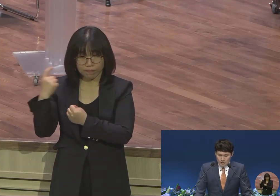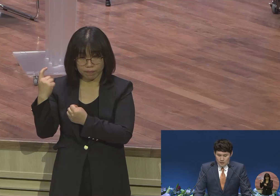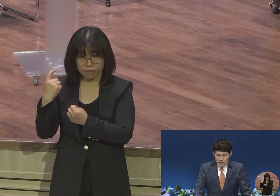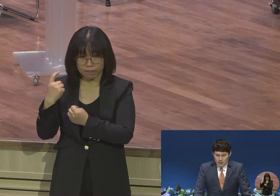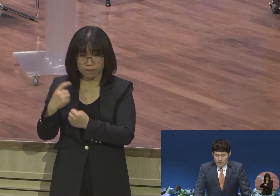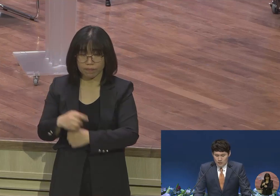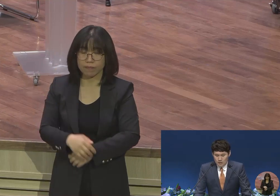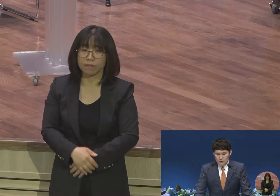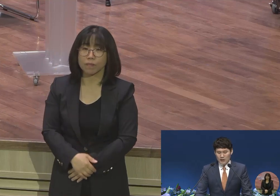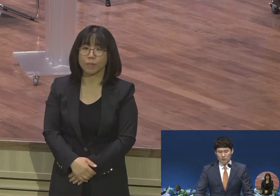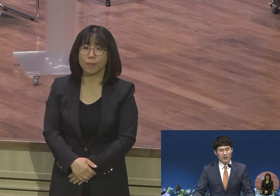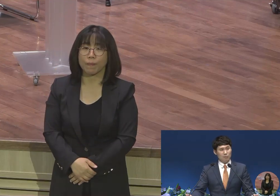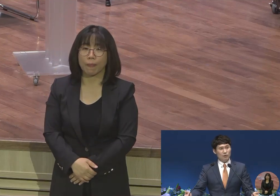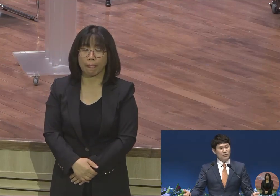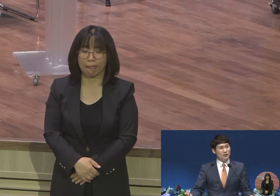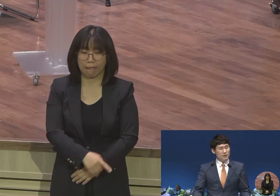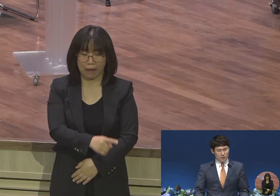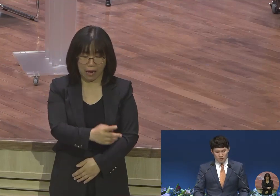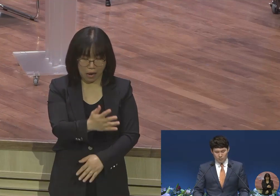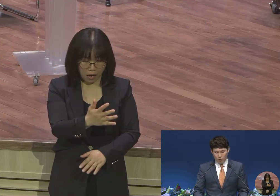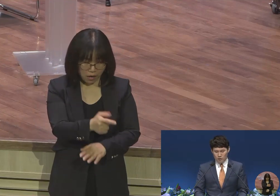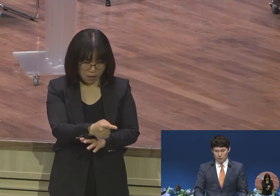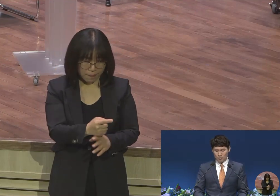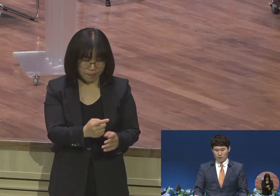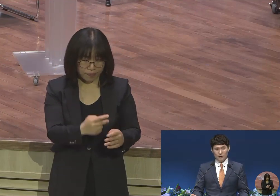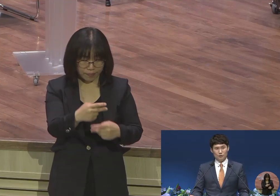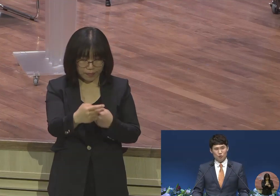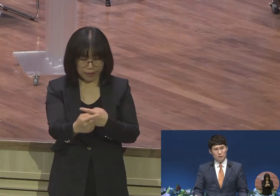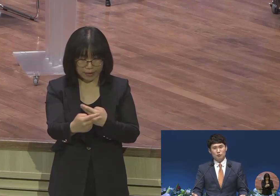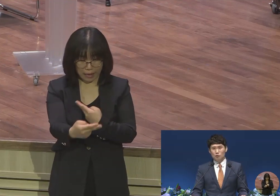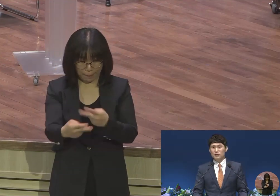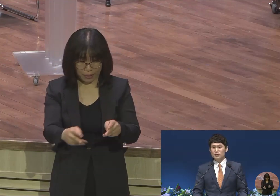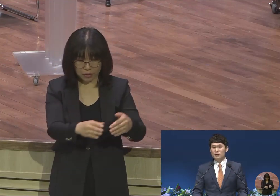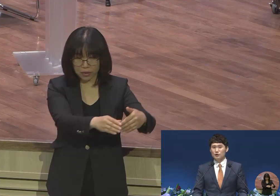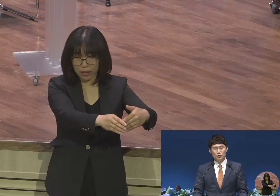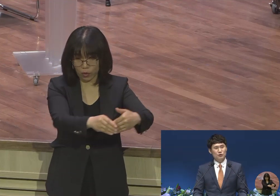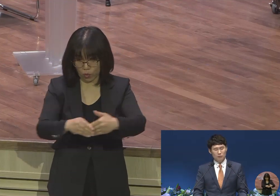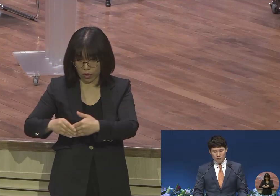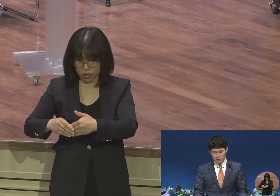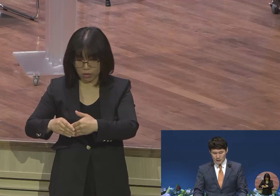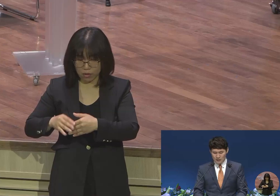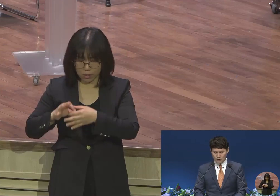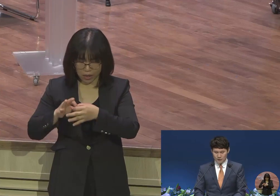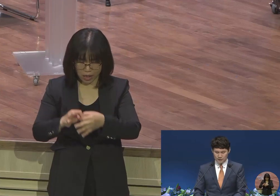이런 사람들이 다락방으로 연결돼서 복음을 듣고 조금씩 조금씩 치유되고 살아나고 있어요